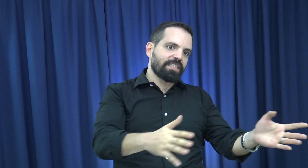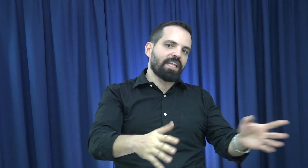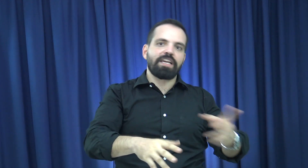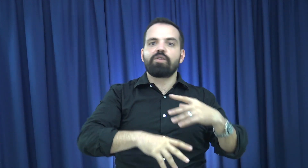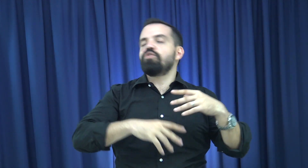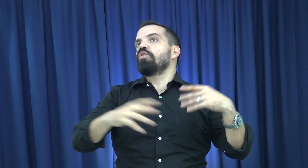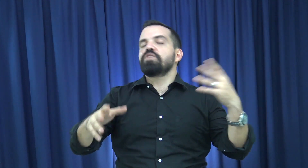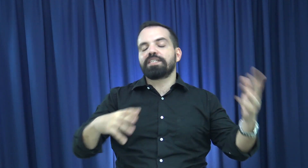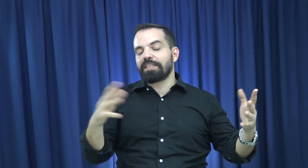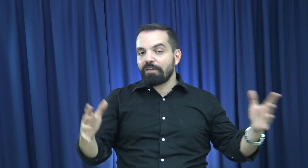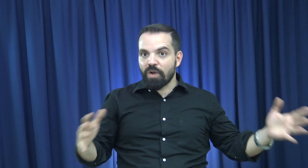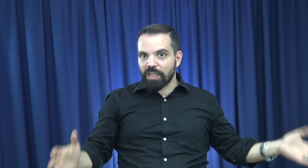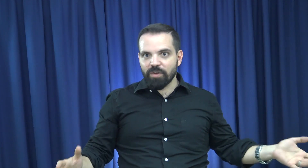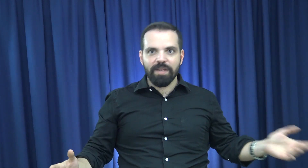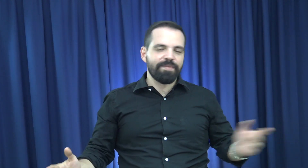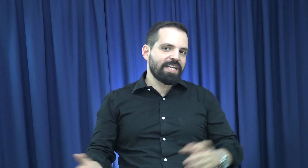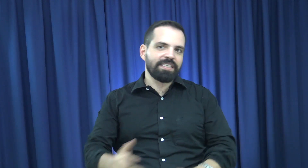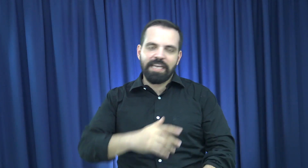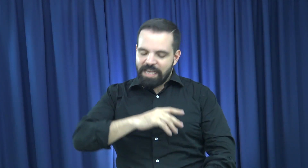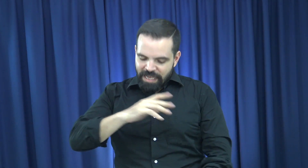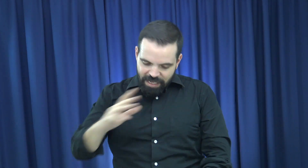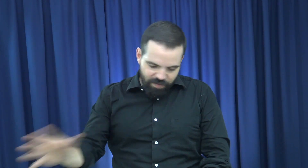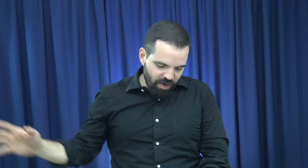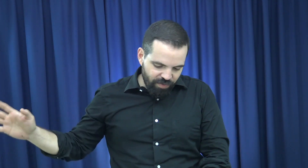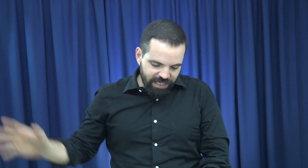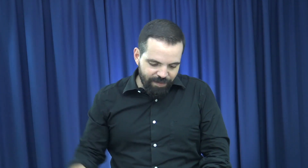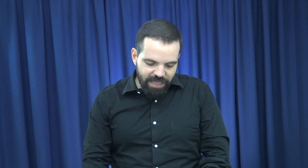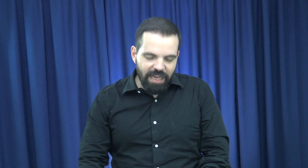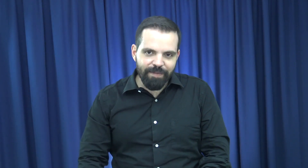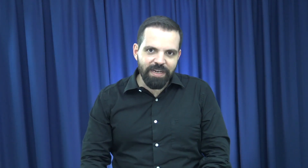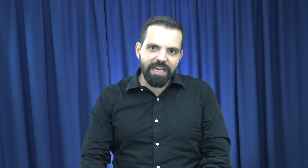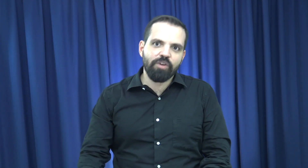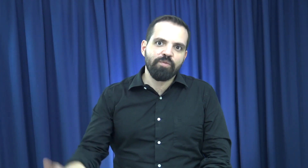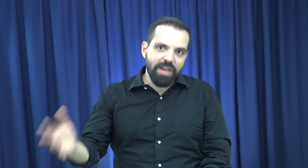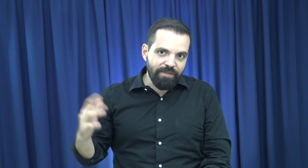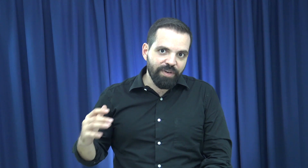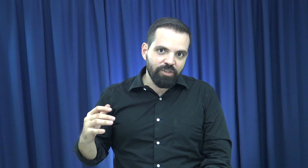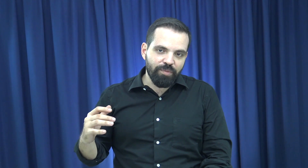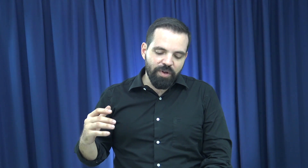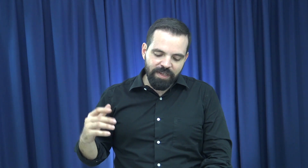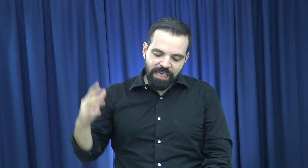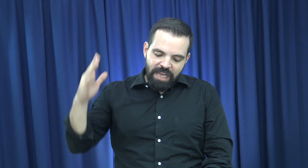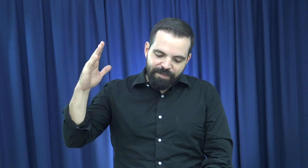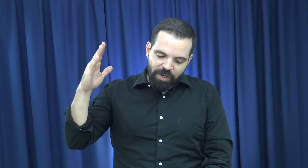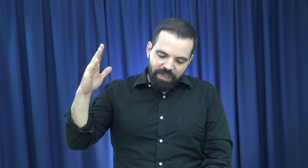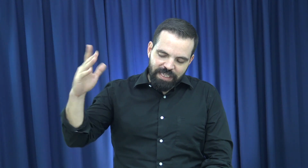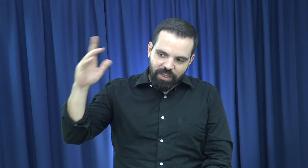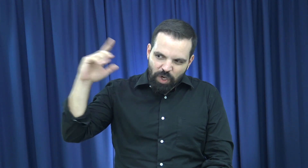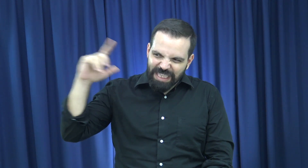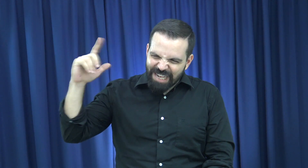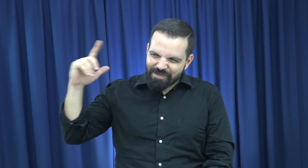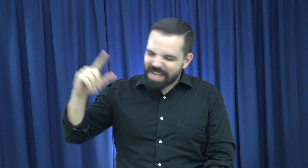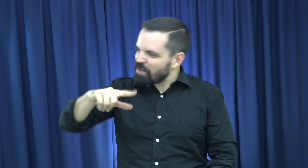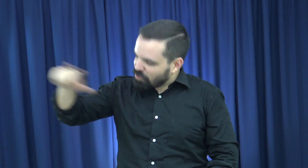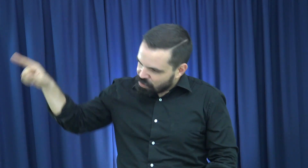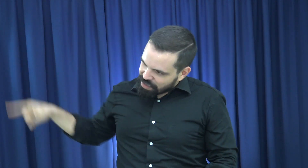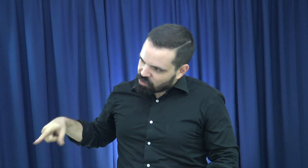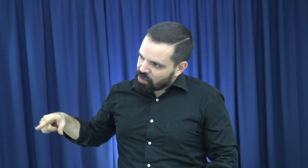cisterna con lodo y ya se estaba ahogando Jeremías. Y bueno, fue tremenda la manera como Él enfrentó pruebas. Pero decía, no le tengo miedo a todo esto,